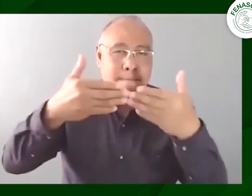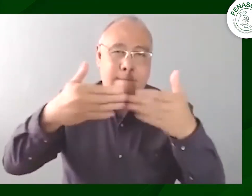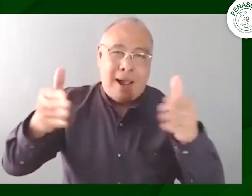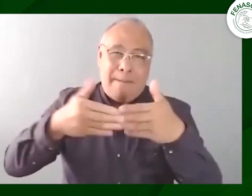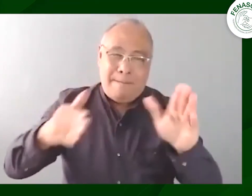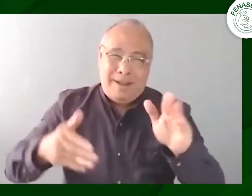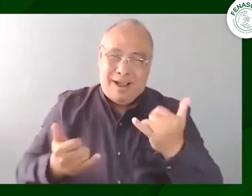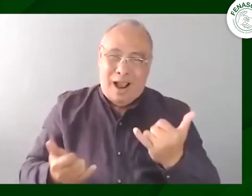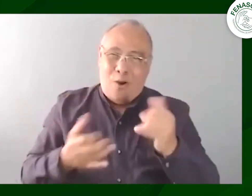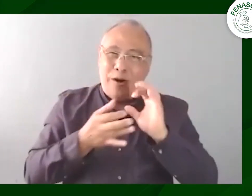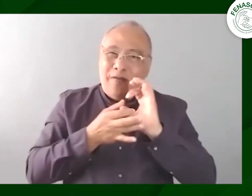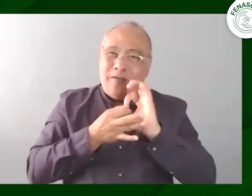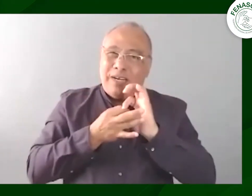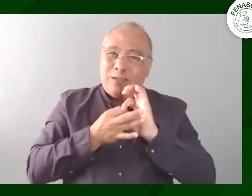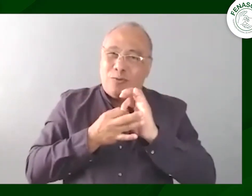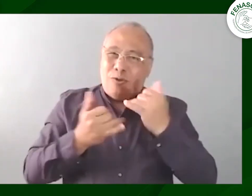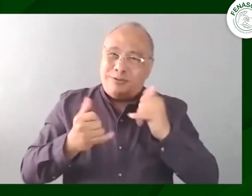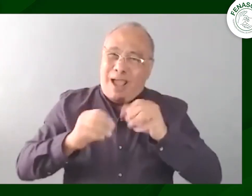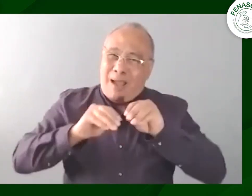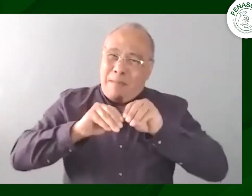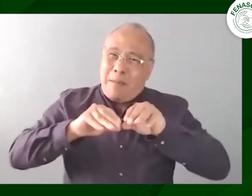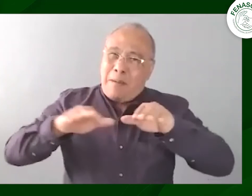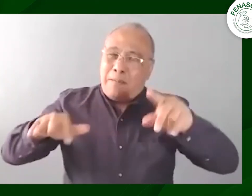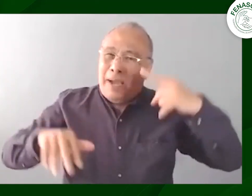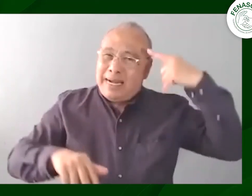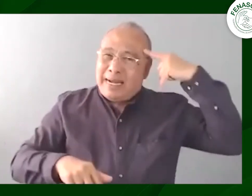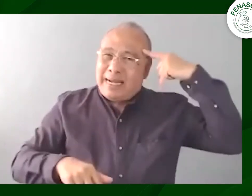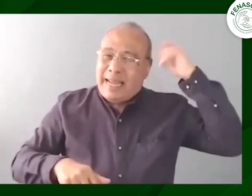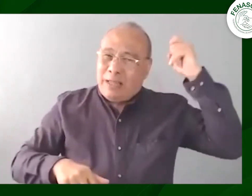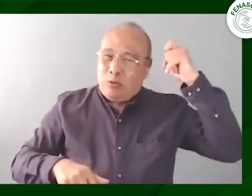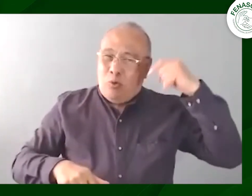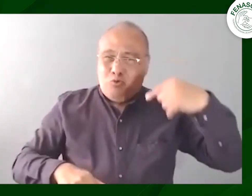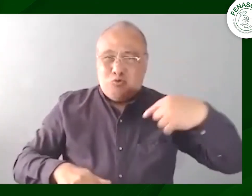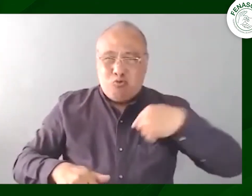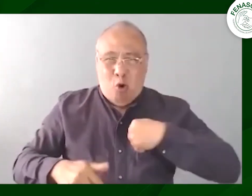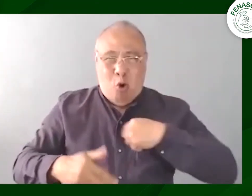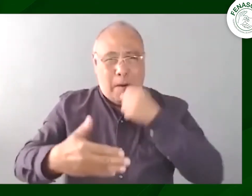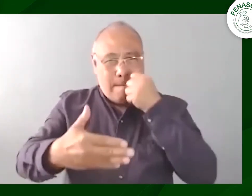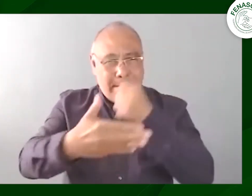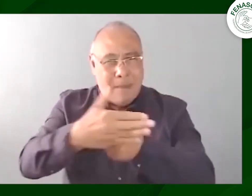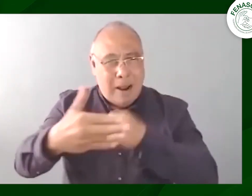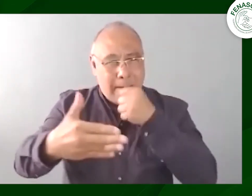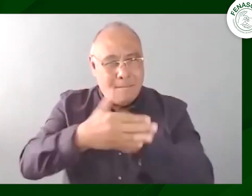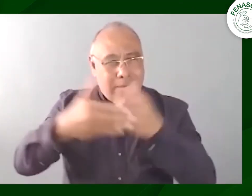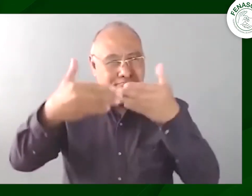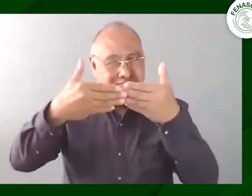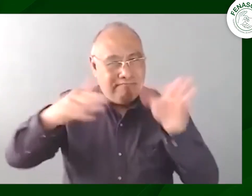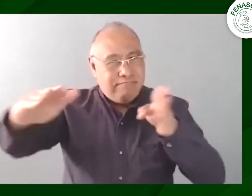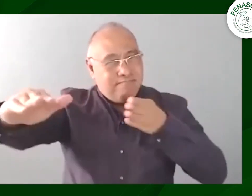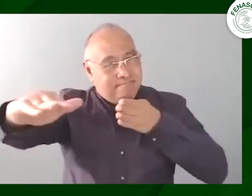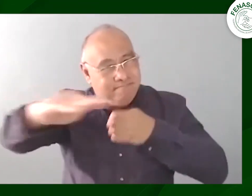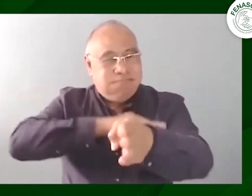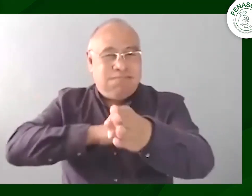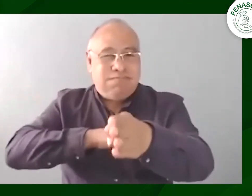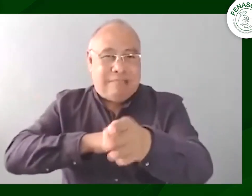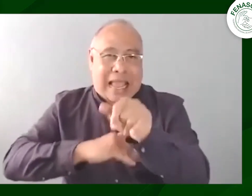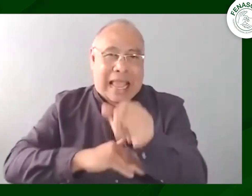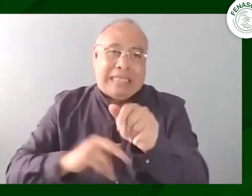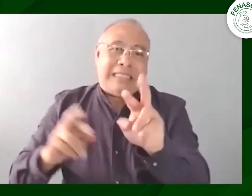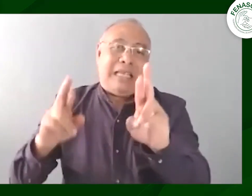2001 en el cual venimos haciendo esta incidencia para que logremos la accesibilidad a través de la lengua de